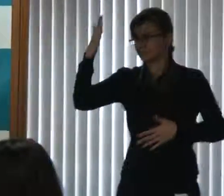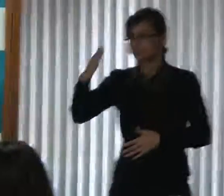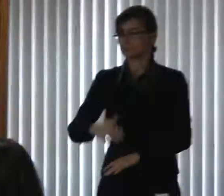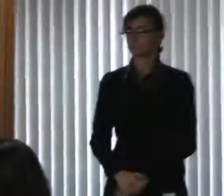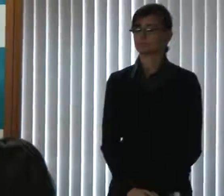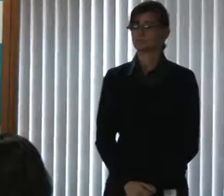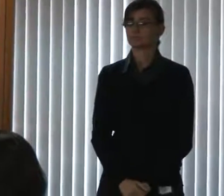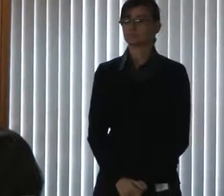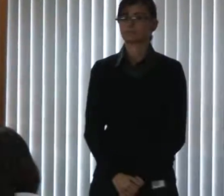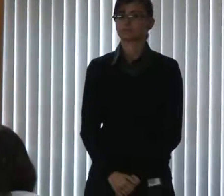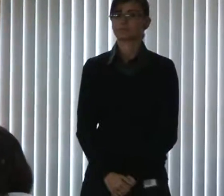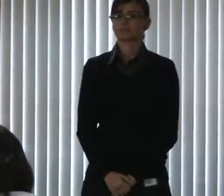Obrigada.